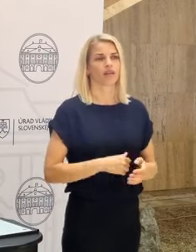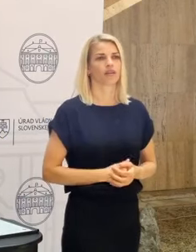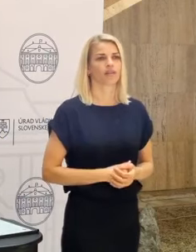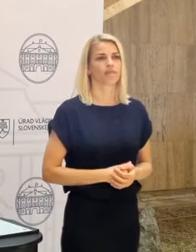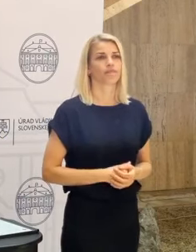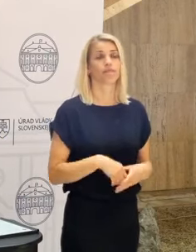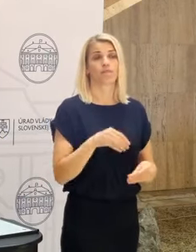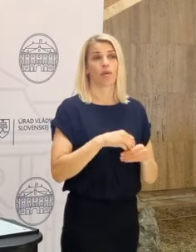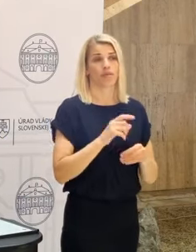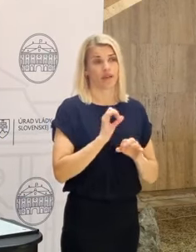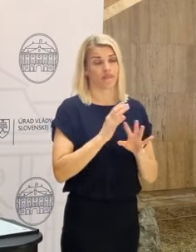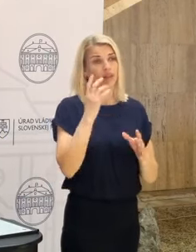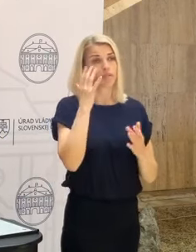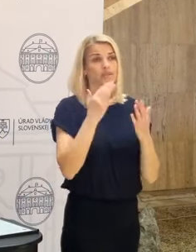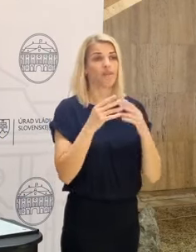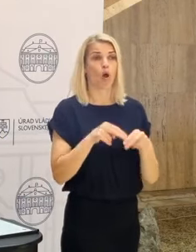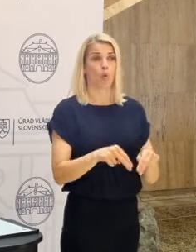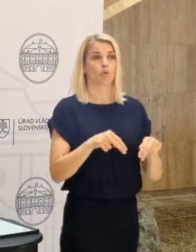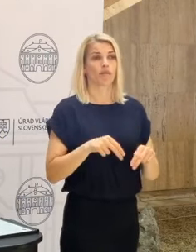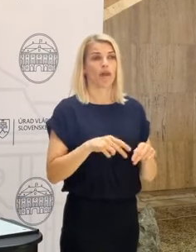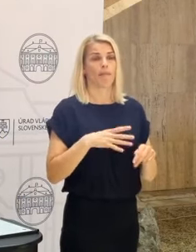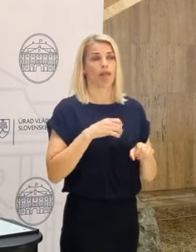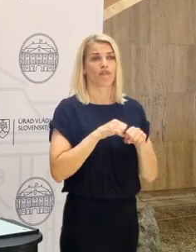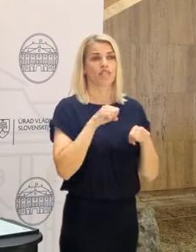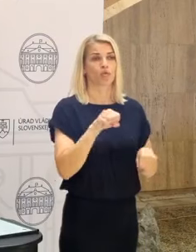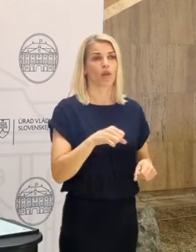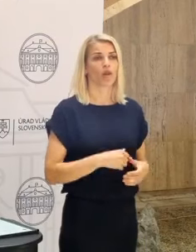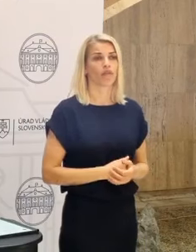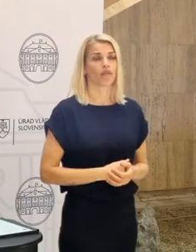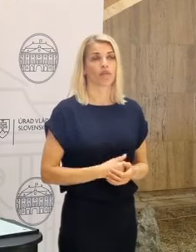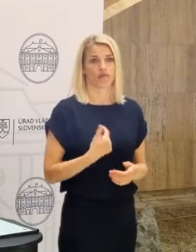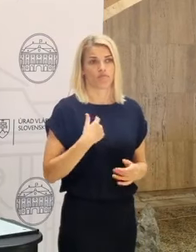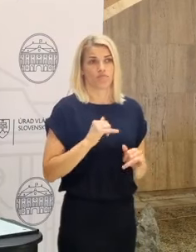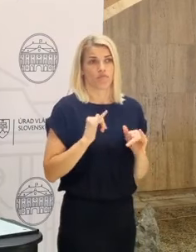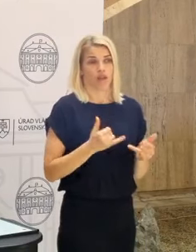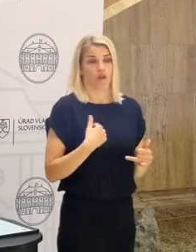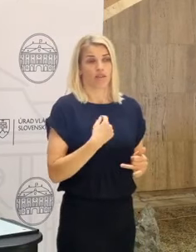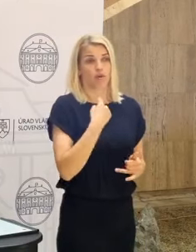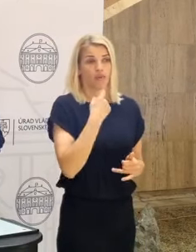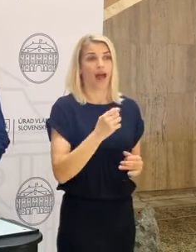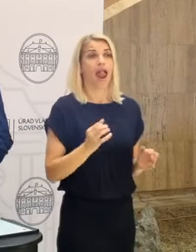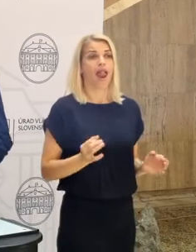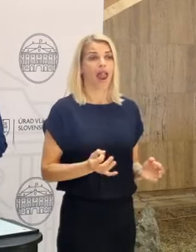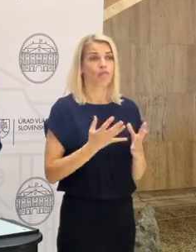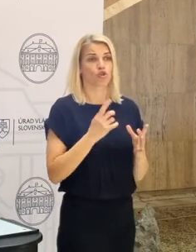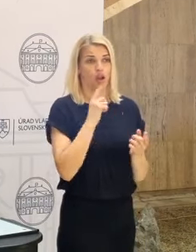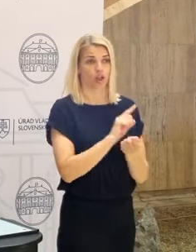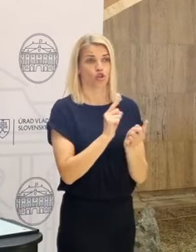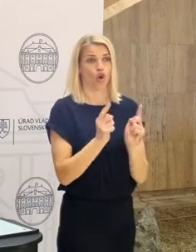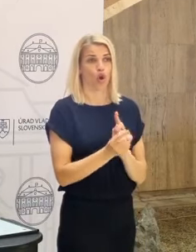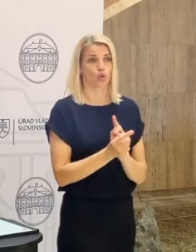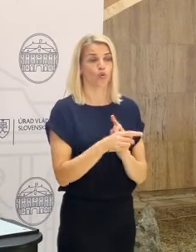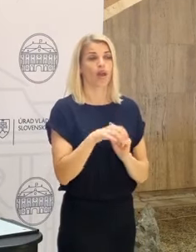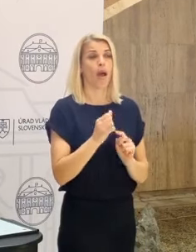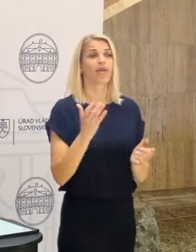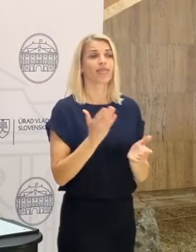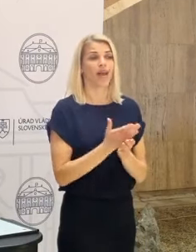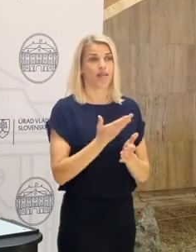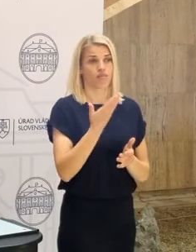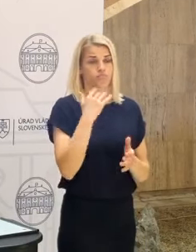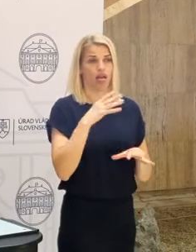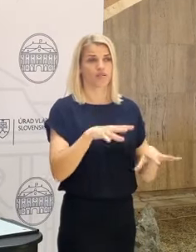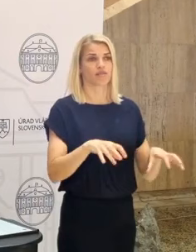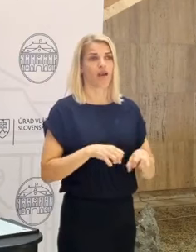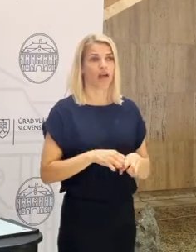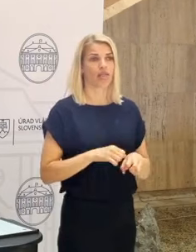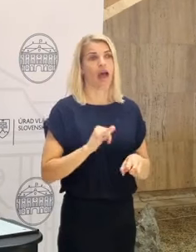viete predstaviť, že by ste ústúpili Richardovi Sulikovi? No to som povedal, že je lepšie sa dohodnúť na tom, aby tá daň bola schválená,